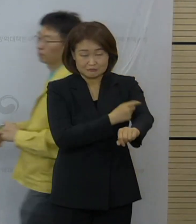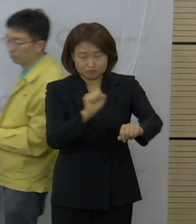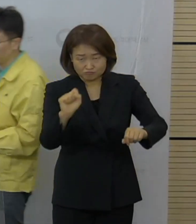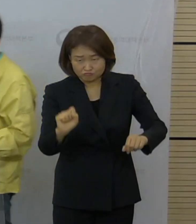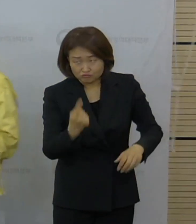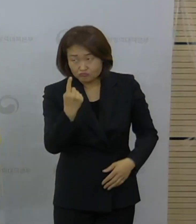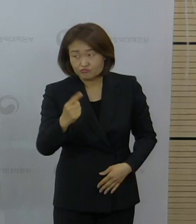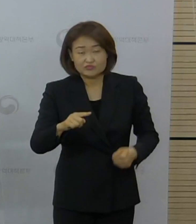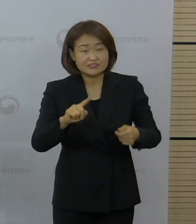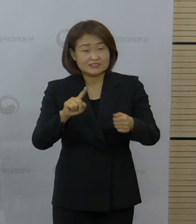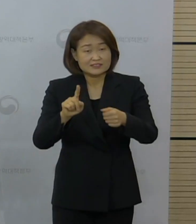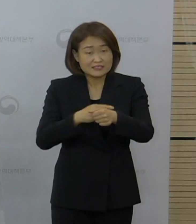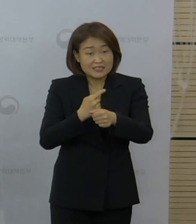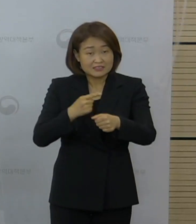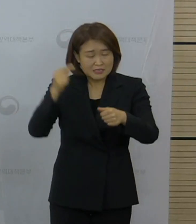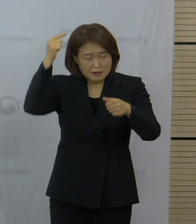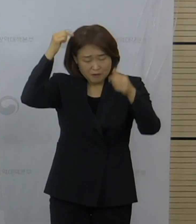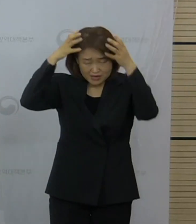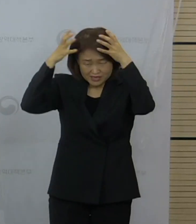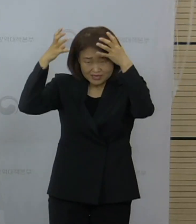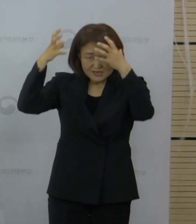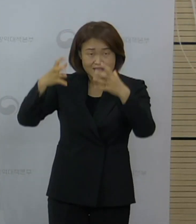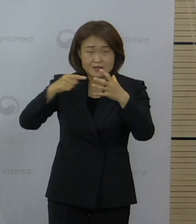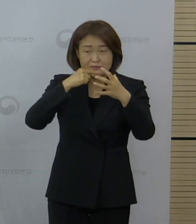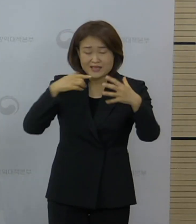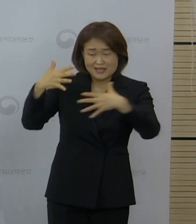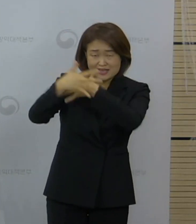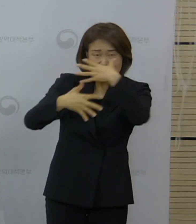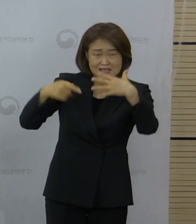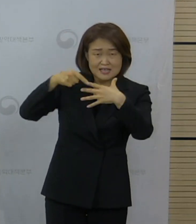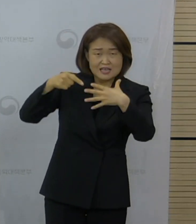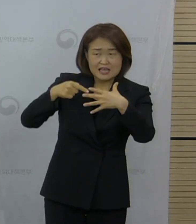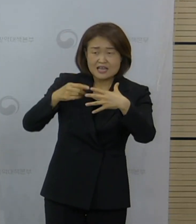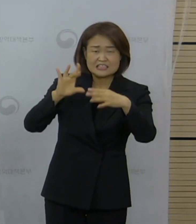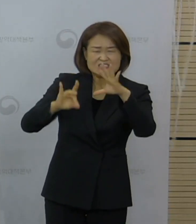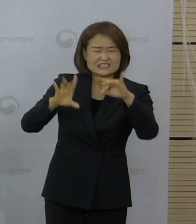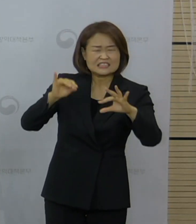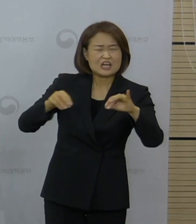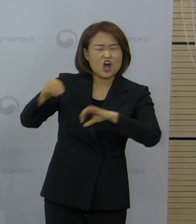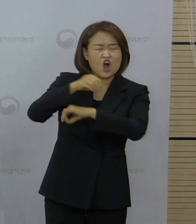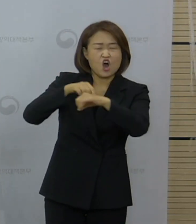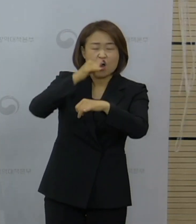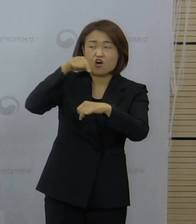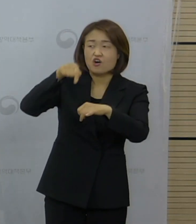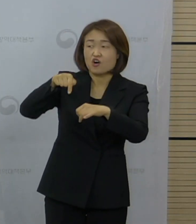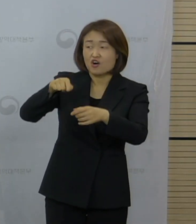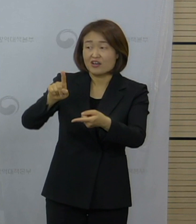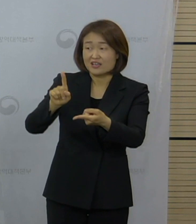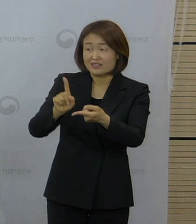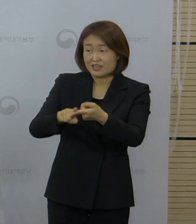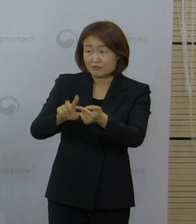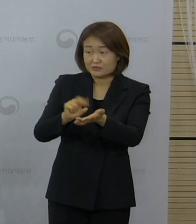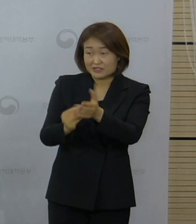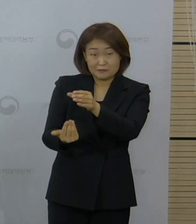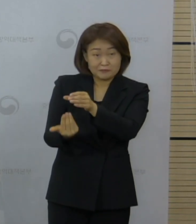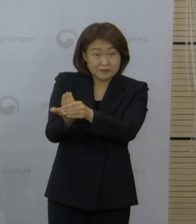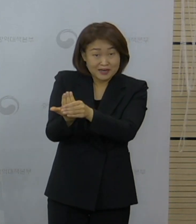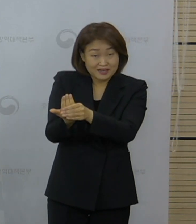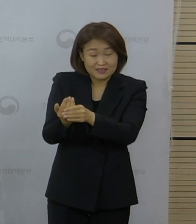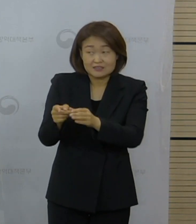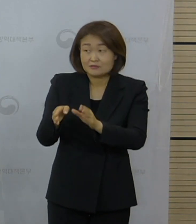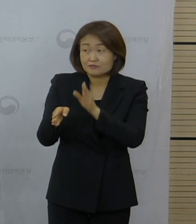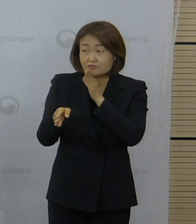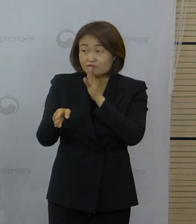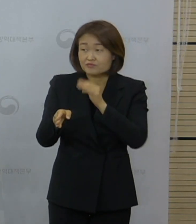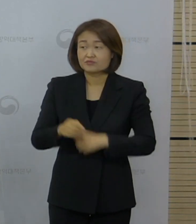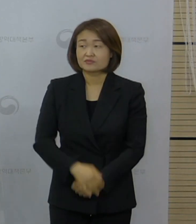혈전증 진단 사례는 앞서 한 번 발표된 적이 있는 3월 17일 접종 뒤에 12일이 지나서 병원에서